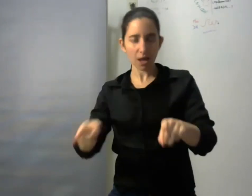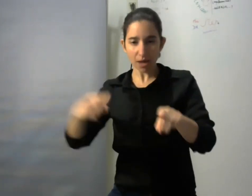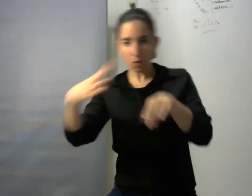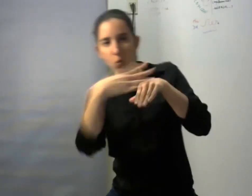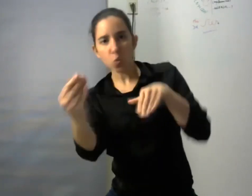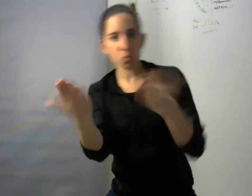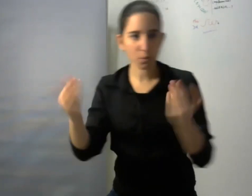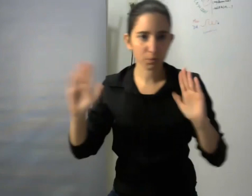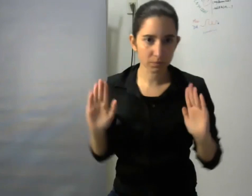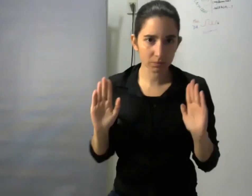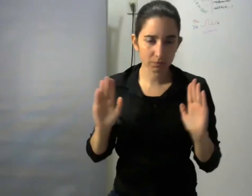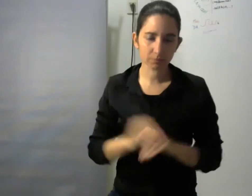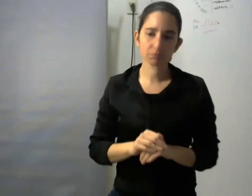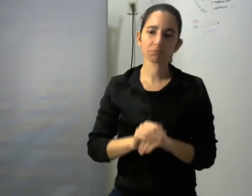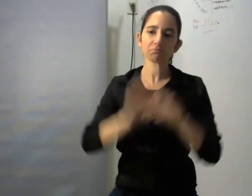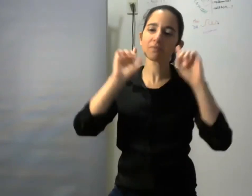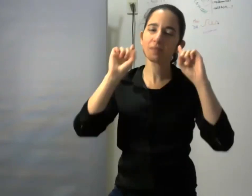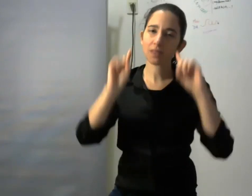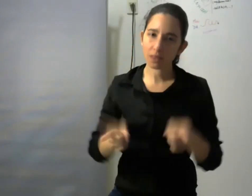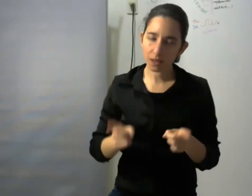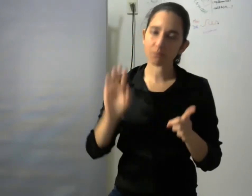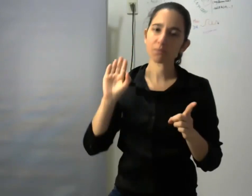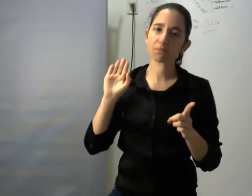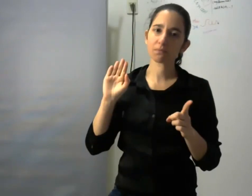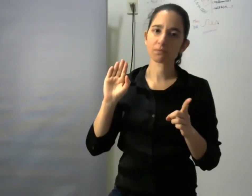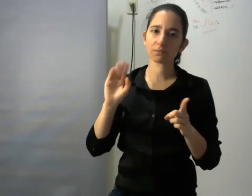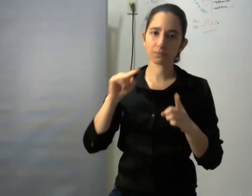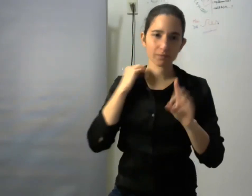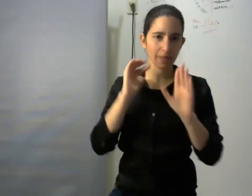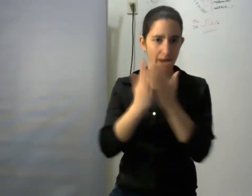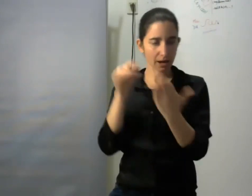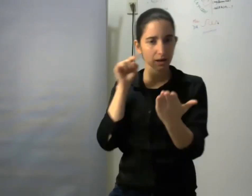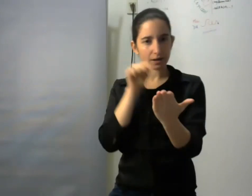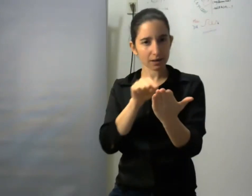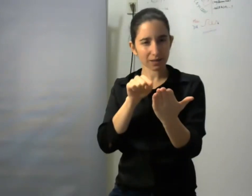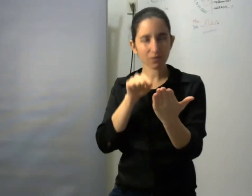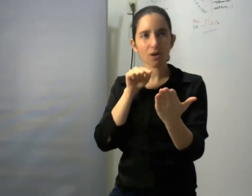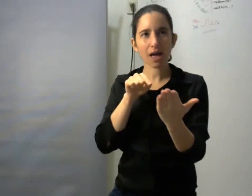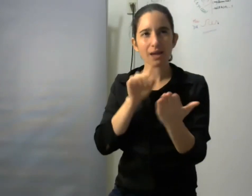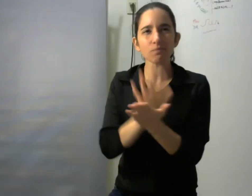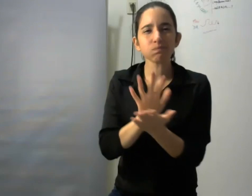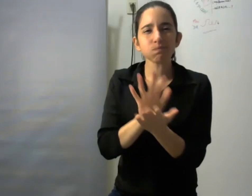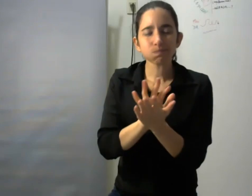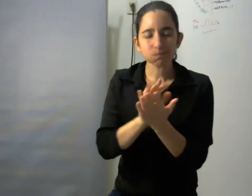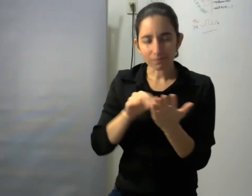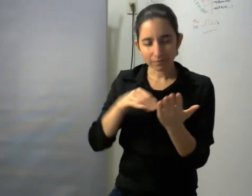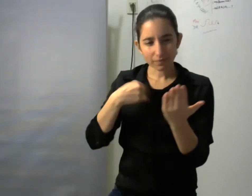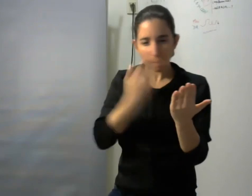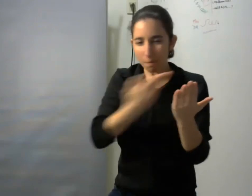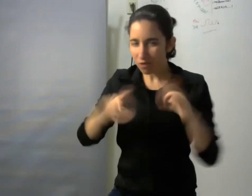y también sirve para transformar la realidad con minúscula para todos los que tienen